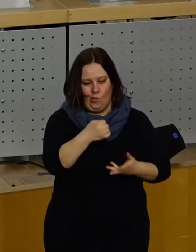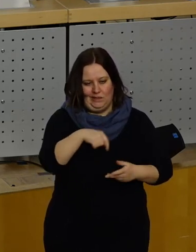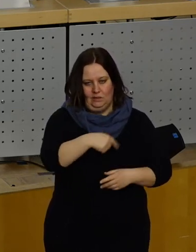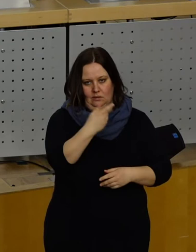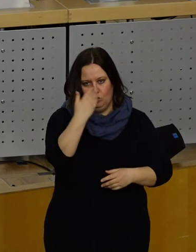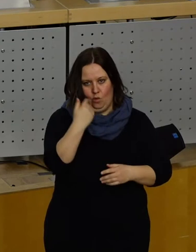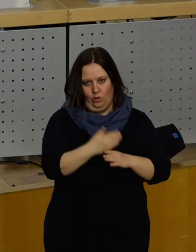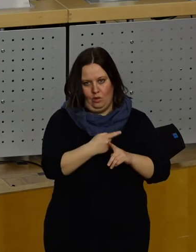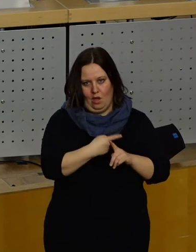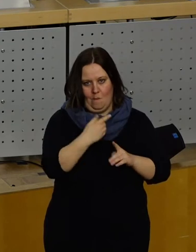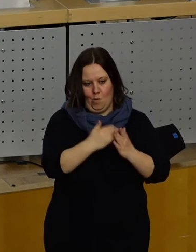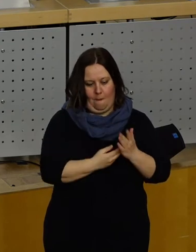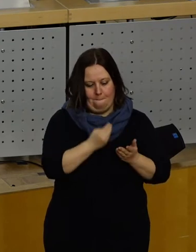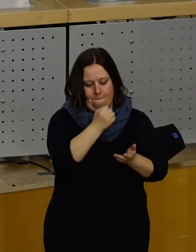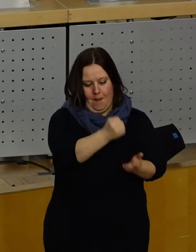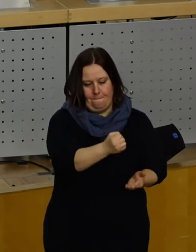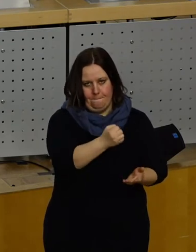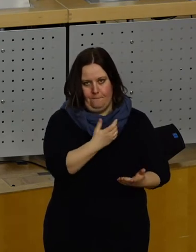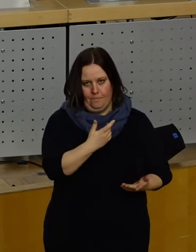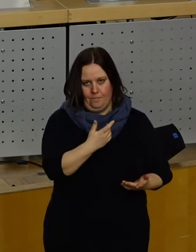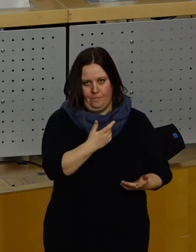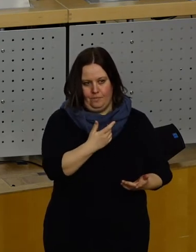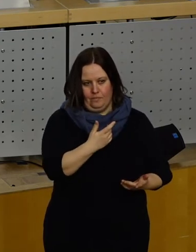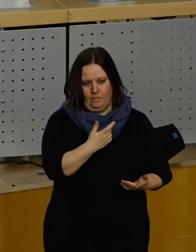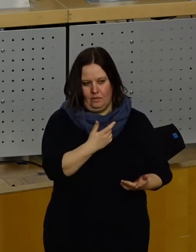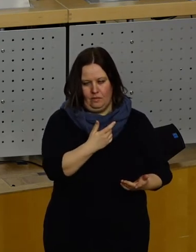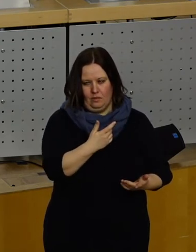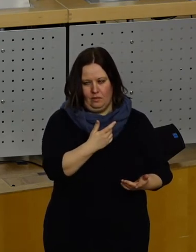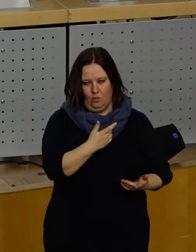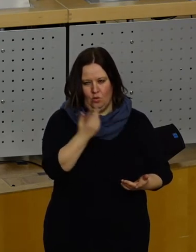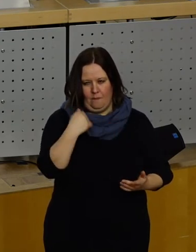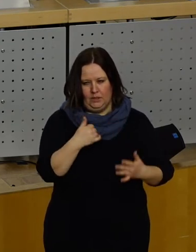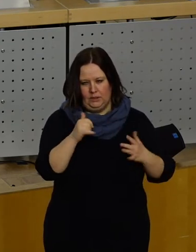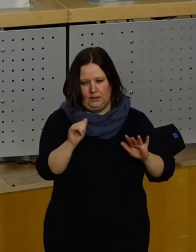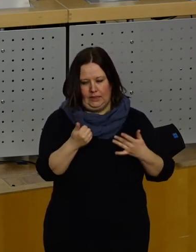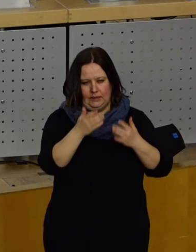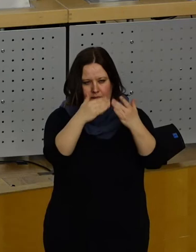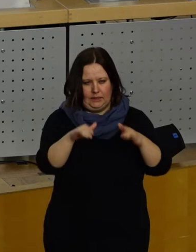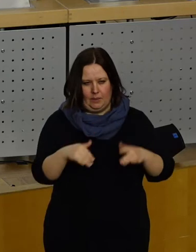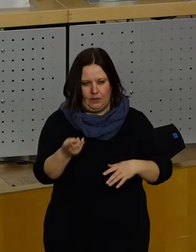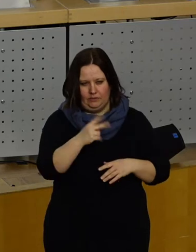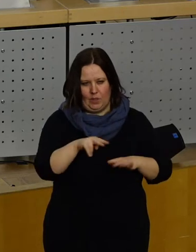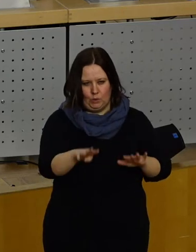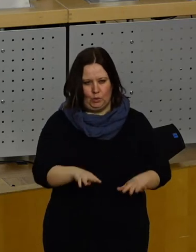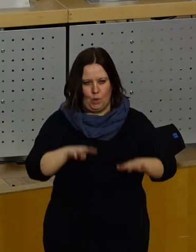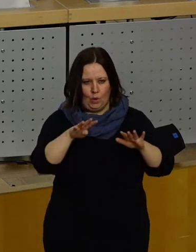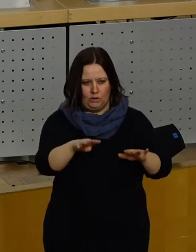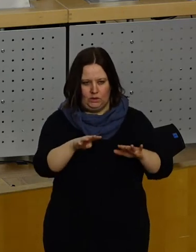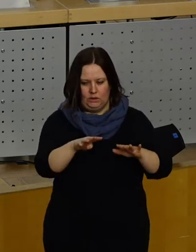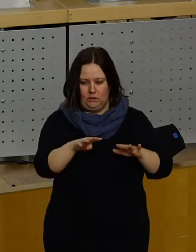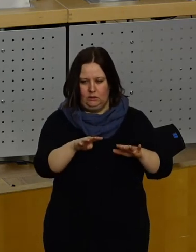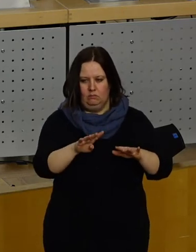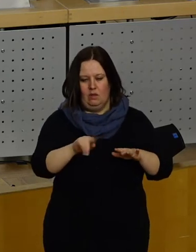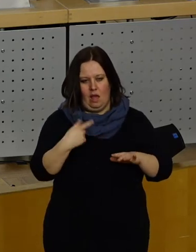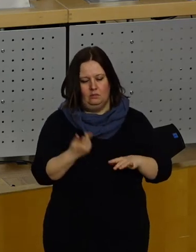diesem Sonderprogramm zur Verfügung gestellt. Und es kam am 6.12.2019 eine erste